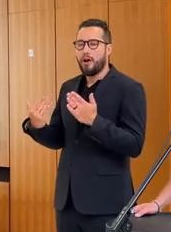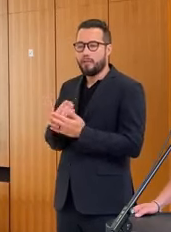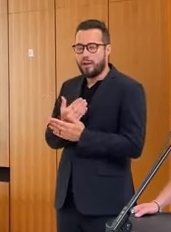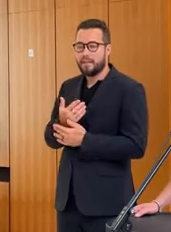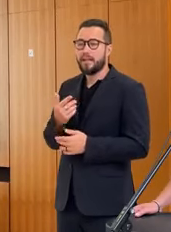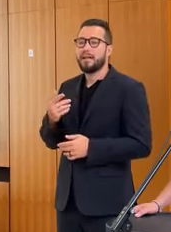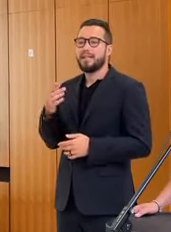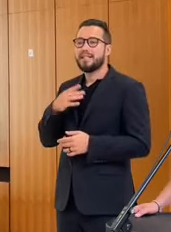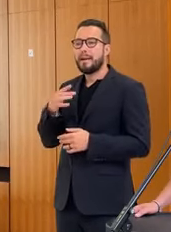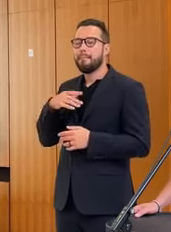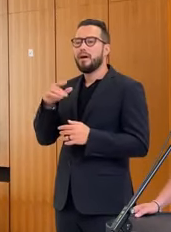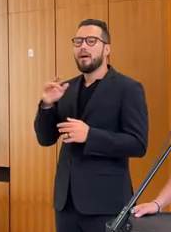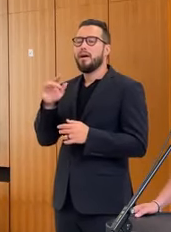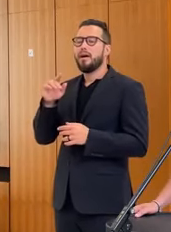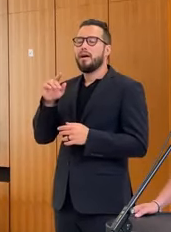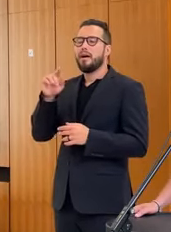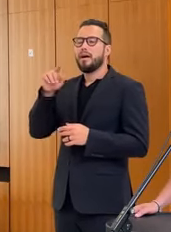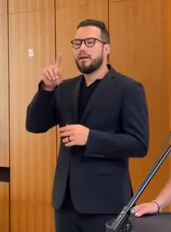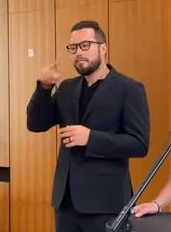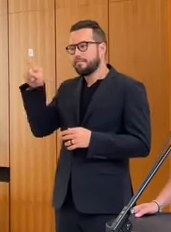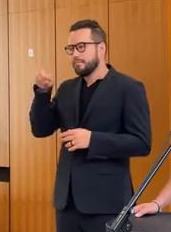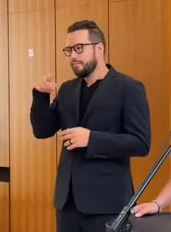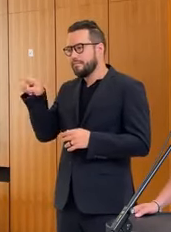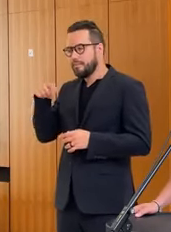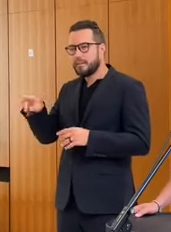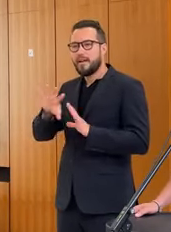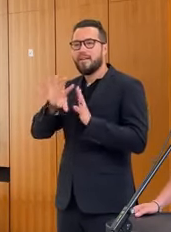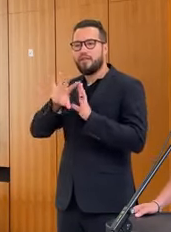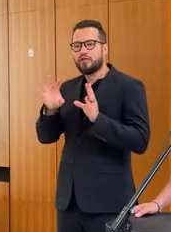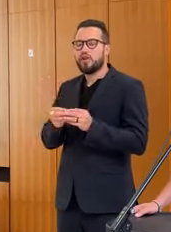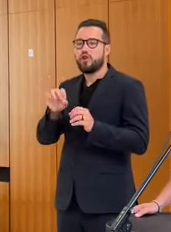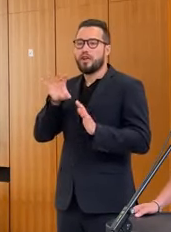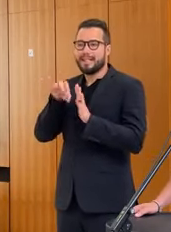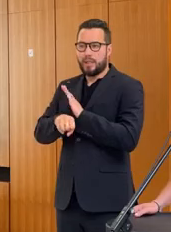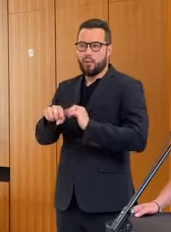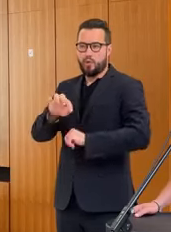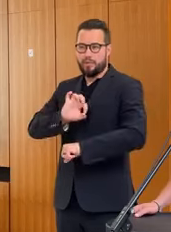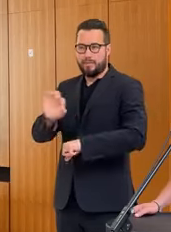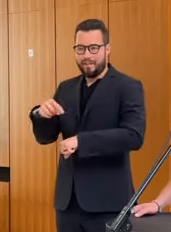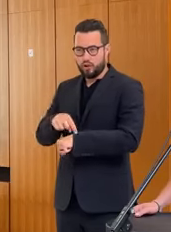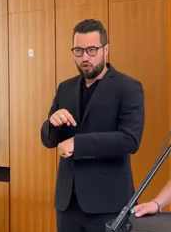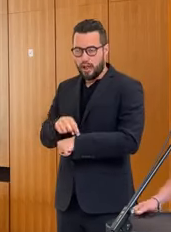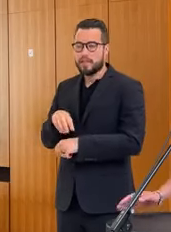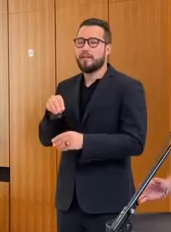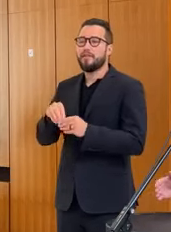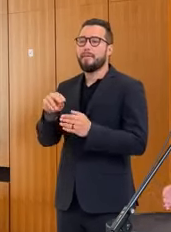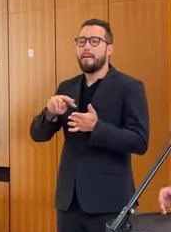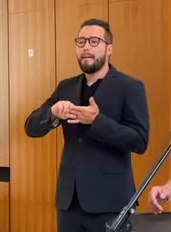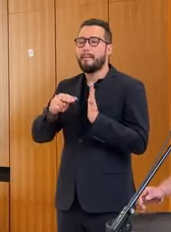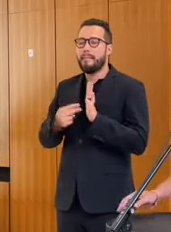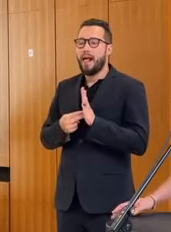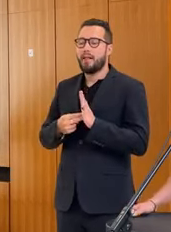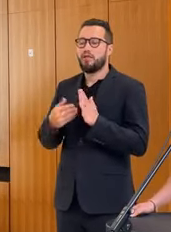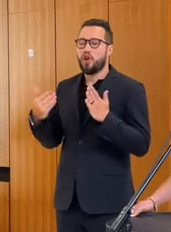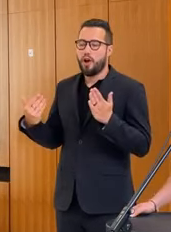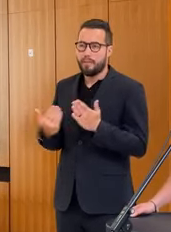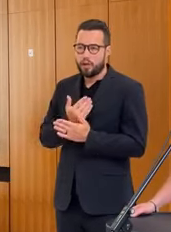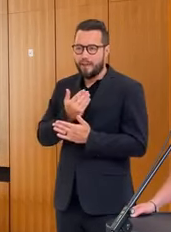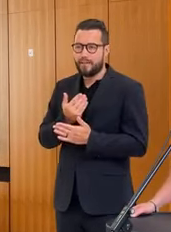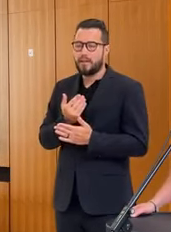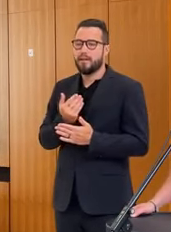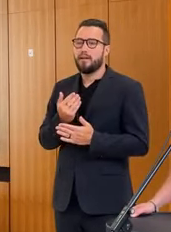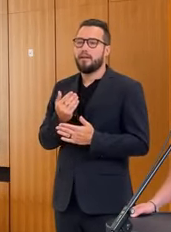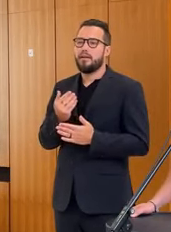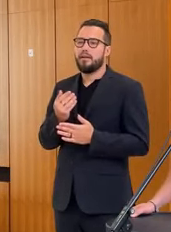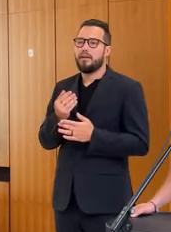projektov bolo načas a aby sme mali plnenie plánu obnovy a dolučenie hlavne životných